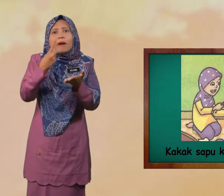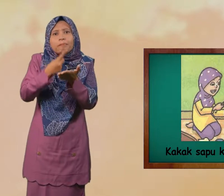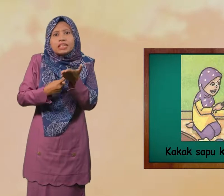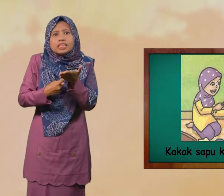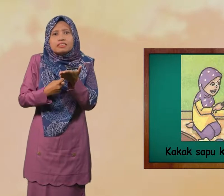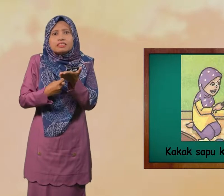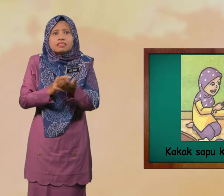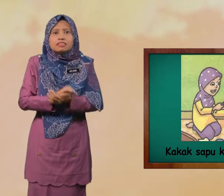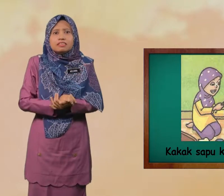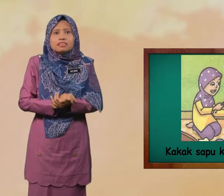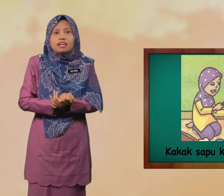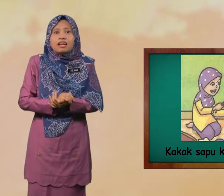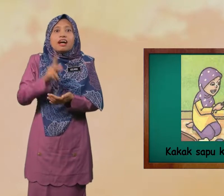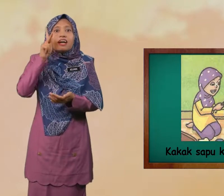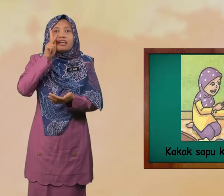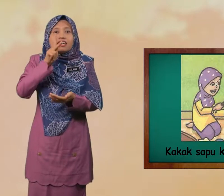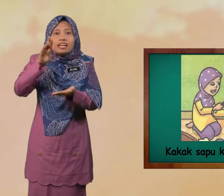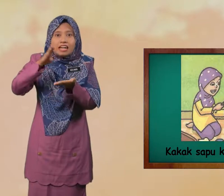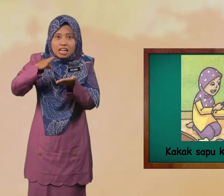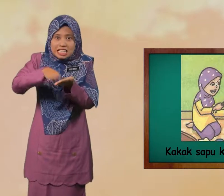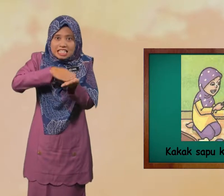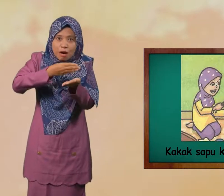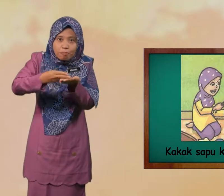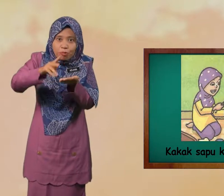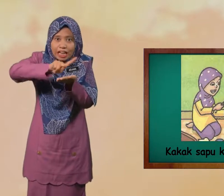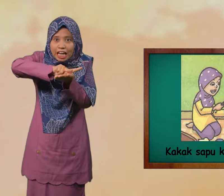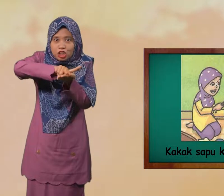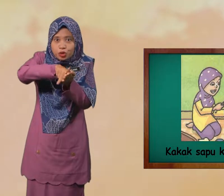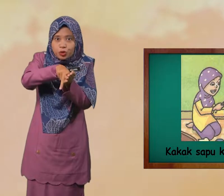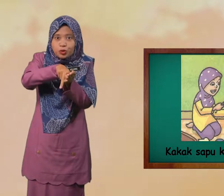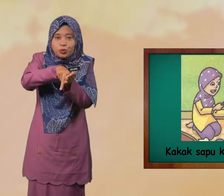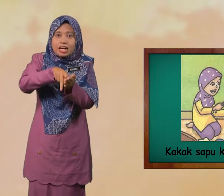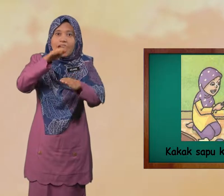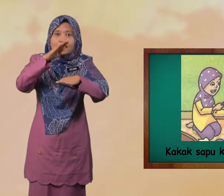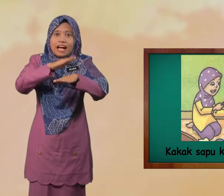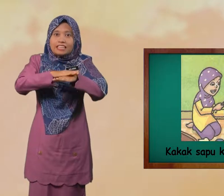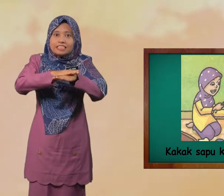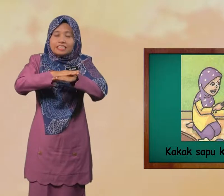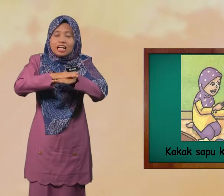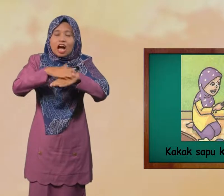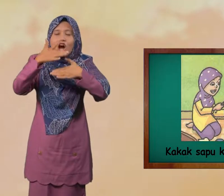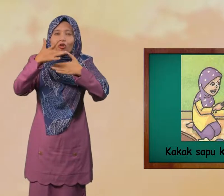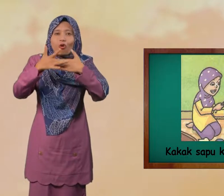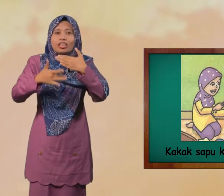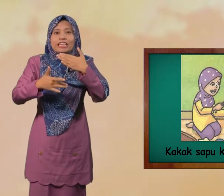Apa Kakak Sapu Keju Atas Roti